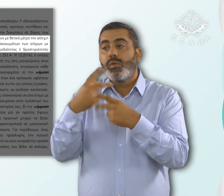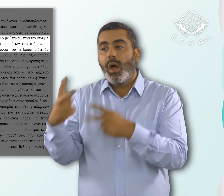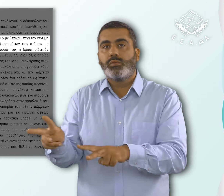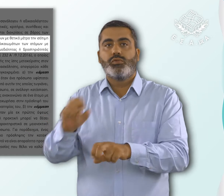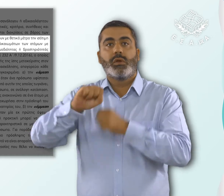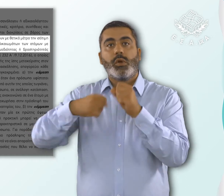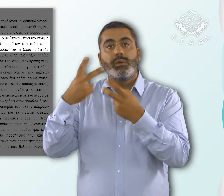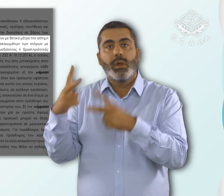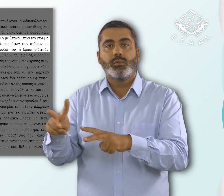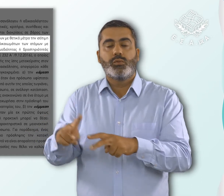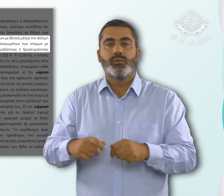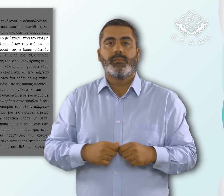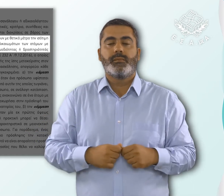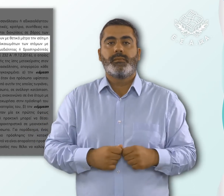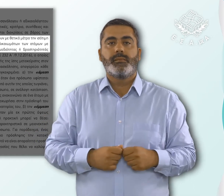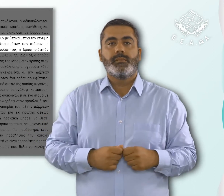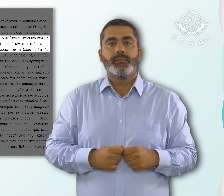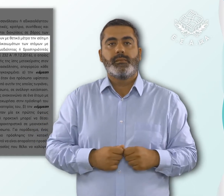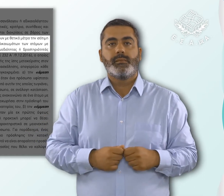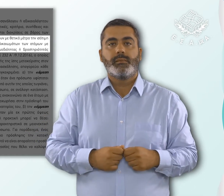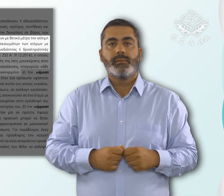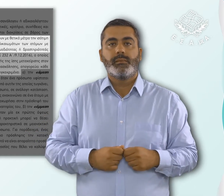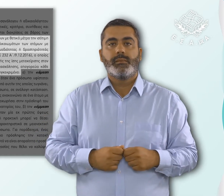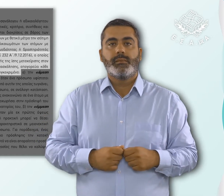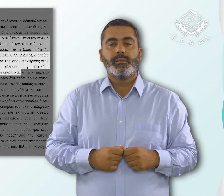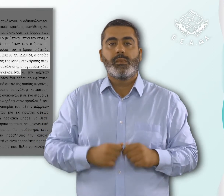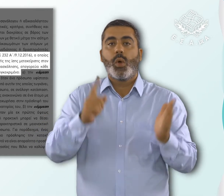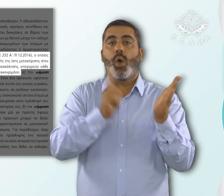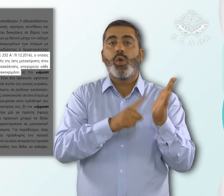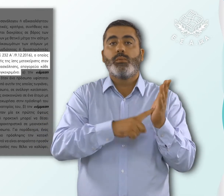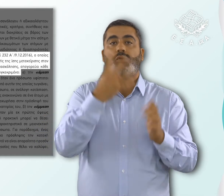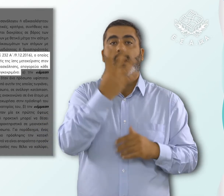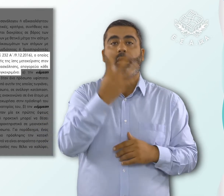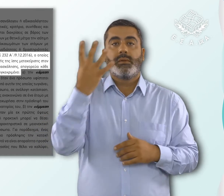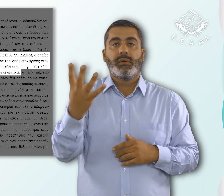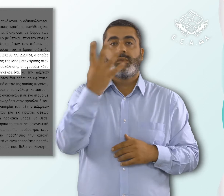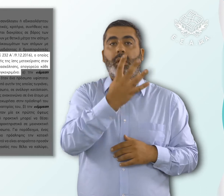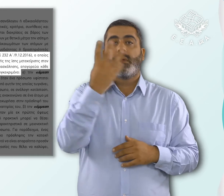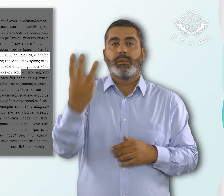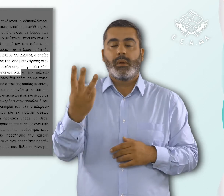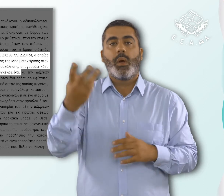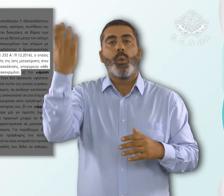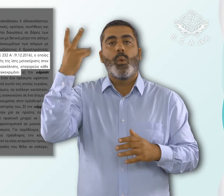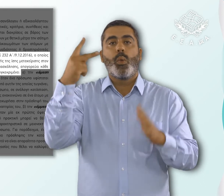δραστηριότητάς τους. Τέλος σελίδας 5. Ο νόμος 4443 του 2016